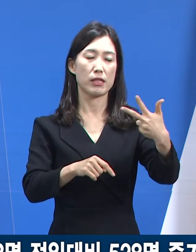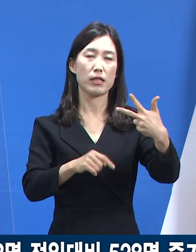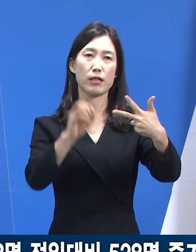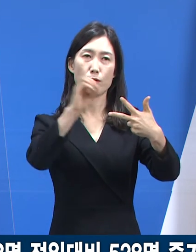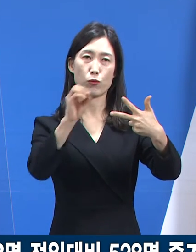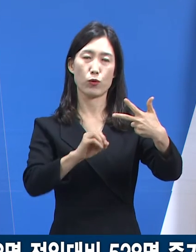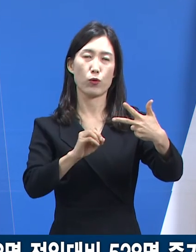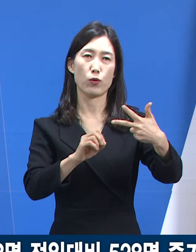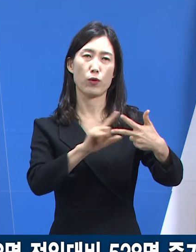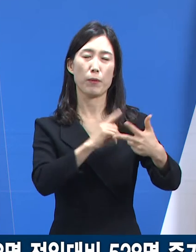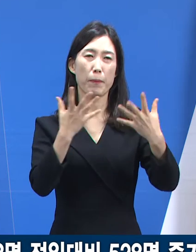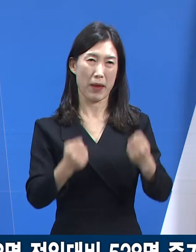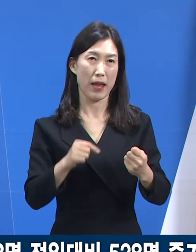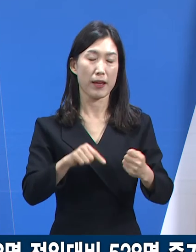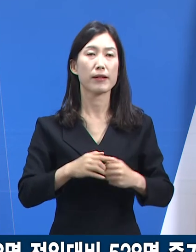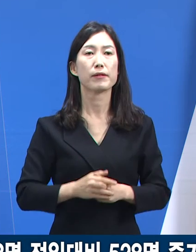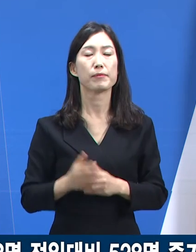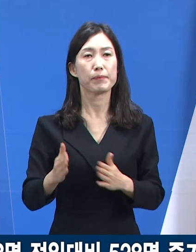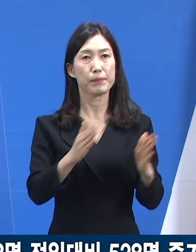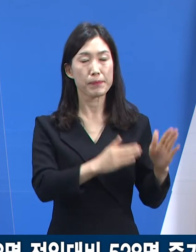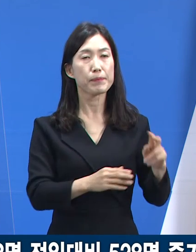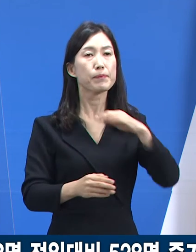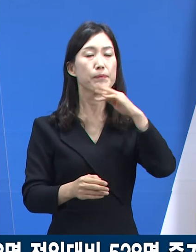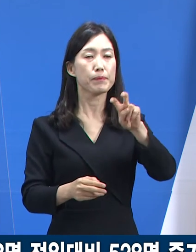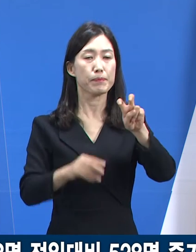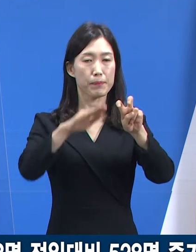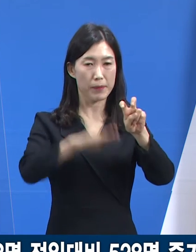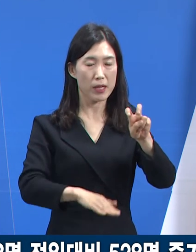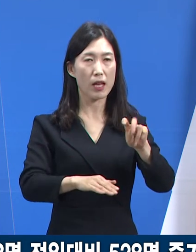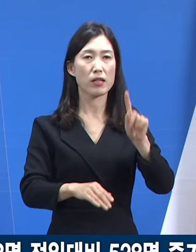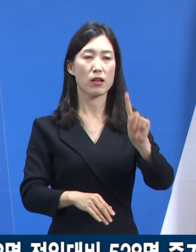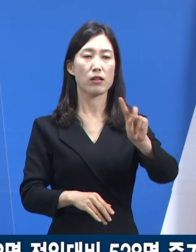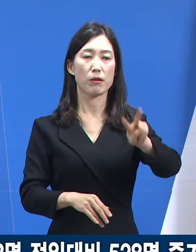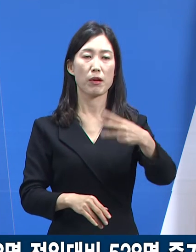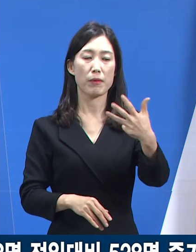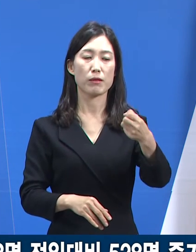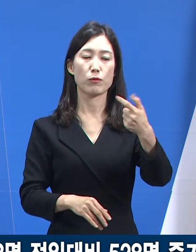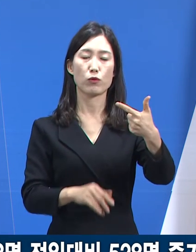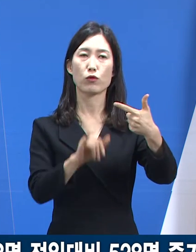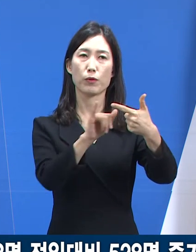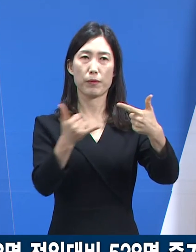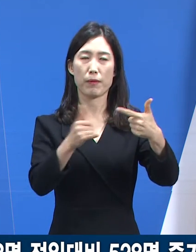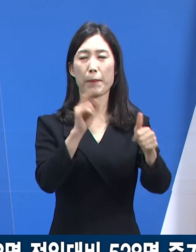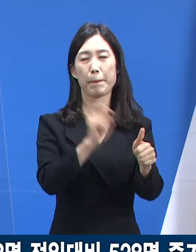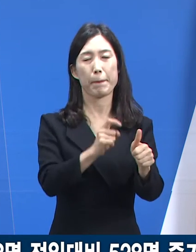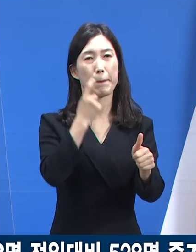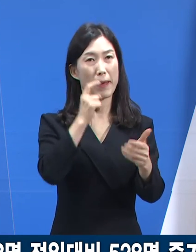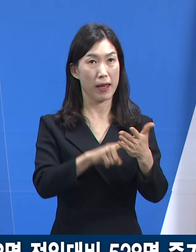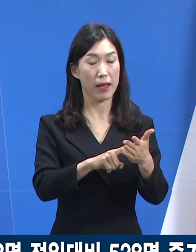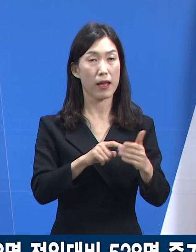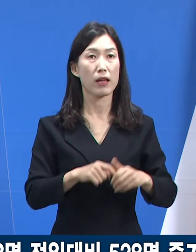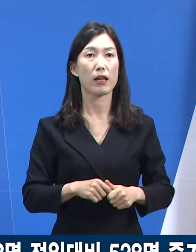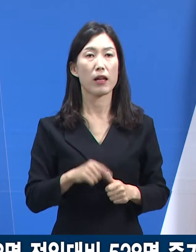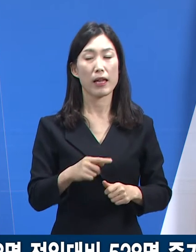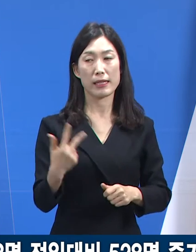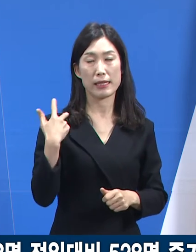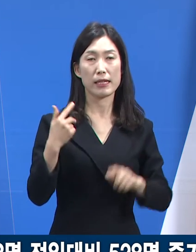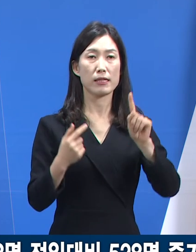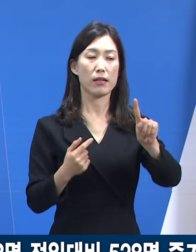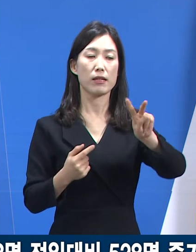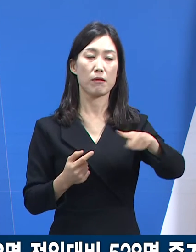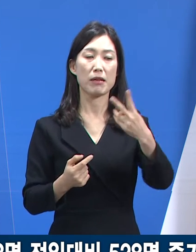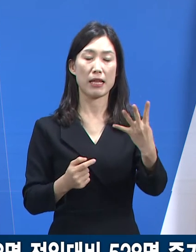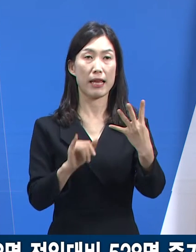해당합니다. 다음으로 20세 미만에서 1,286명의 확진자가 발생했습니다. 전주 1